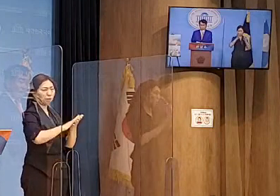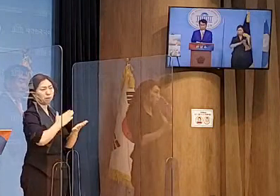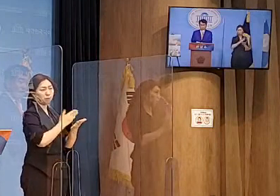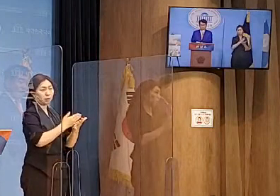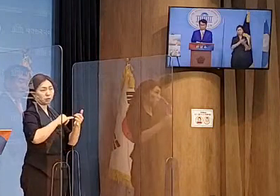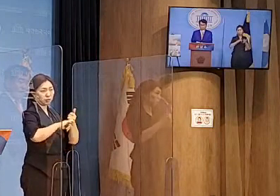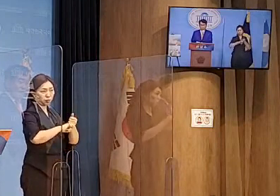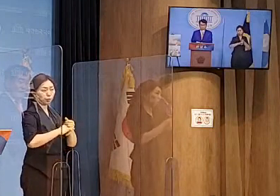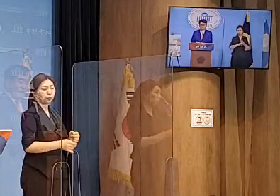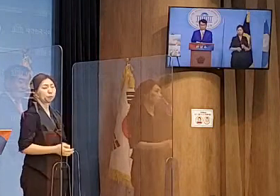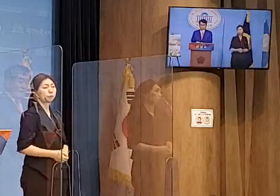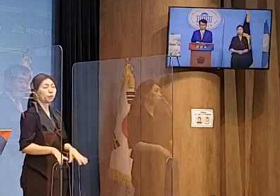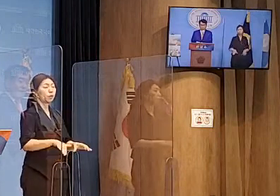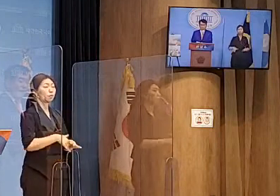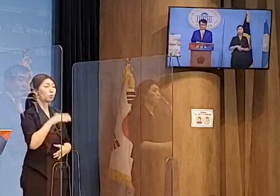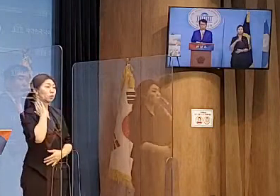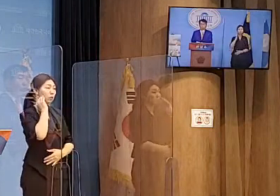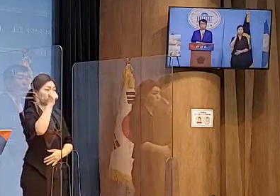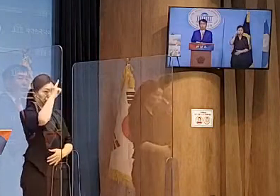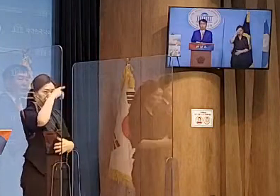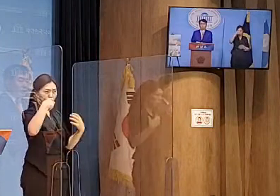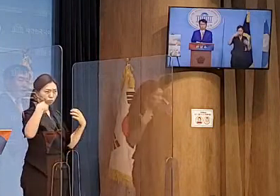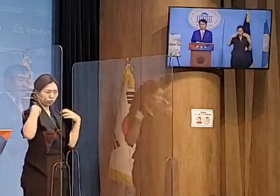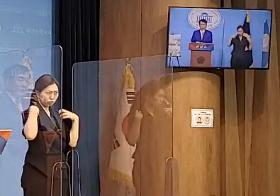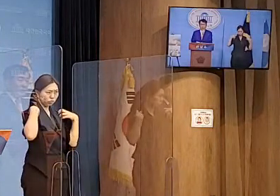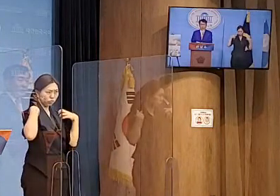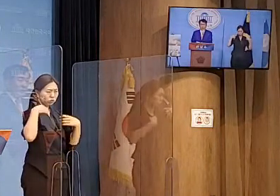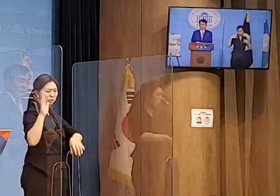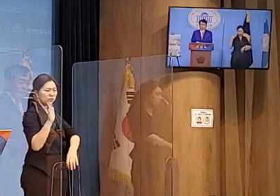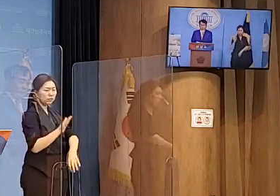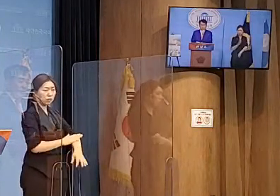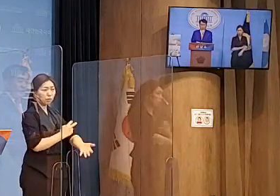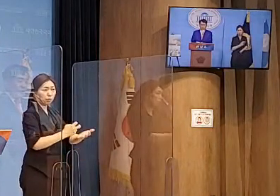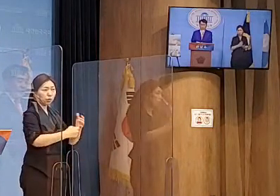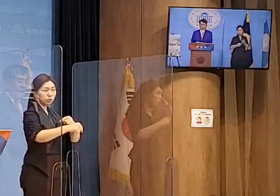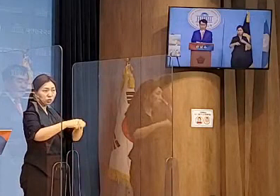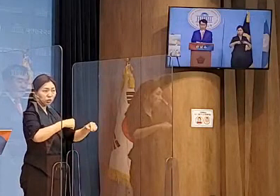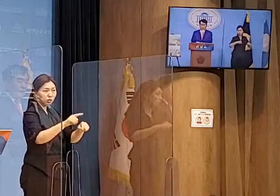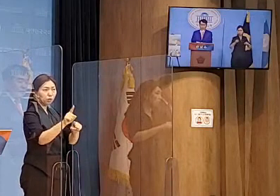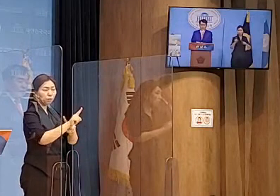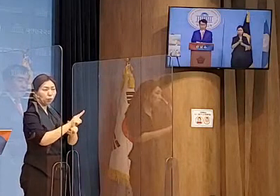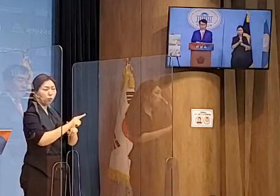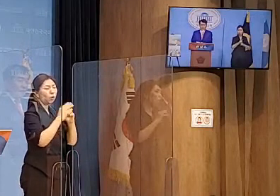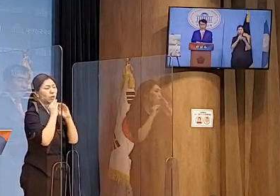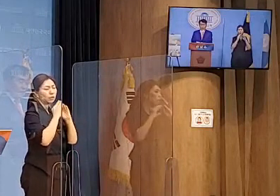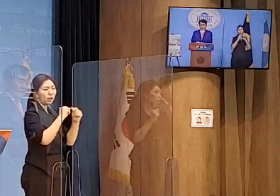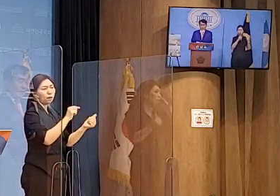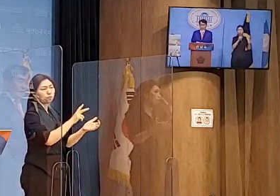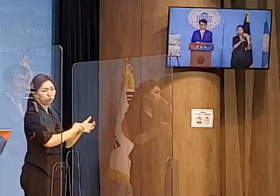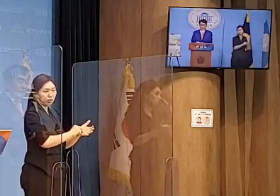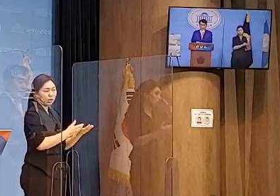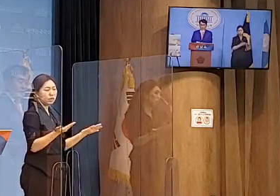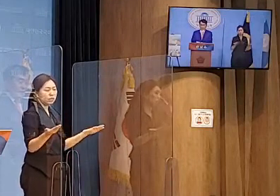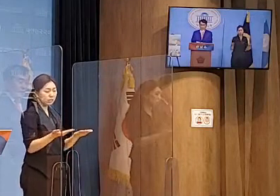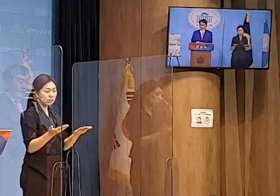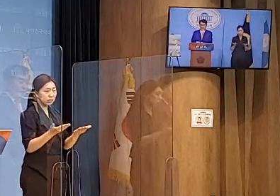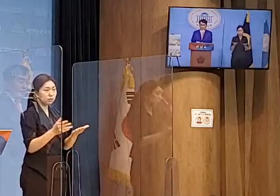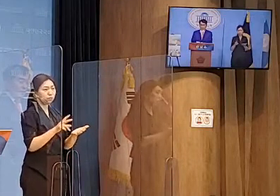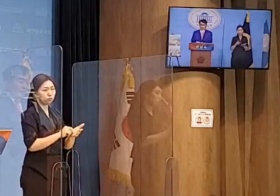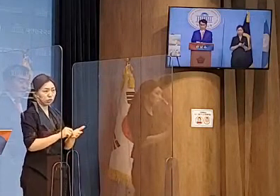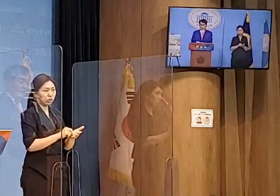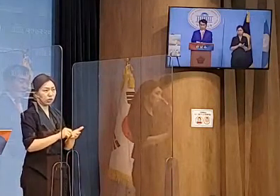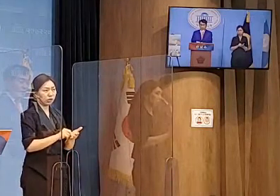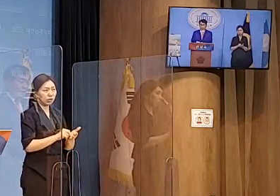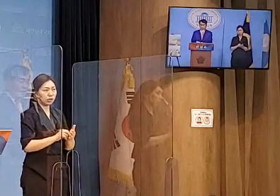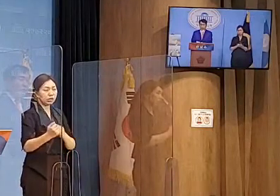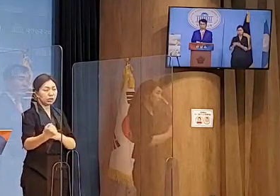문재인 정부의 실정 중 꼽히는 것이 부동산, 일자리, 에너지